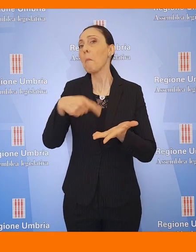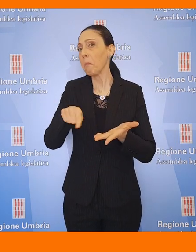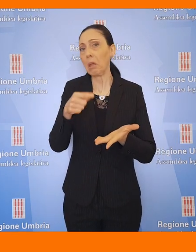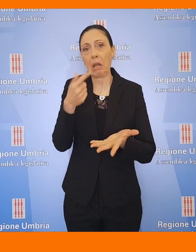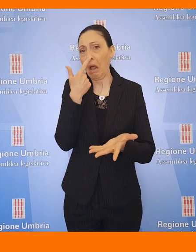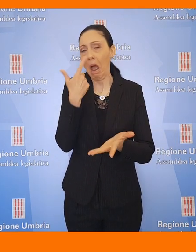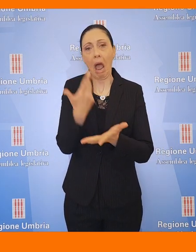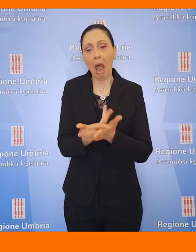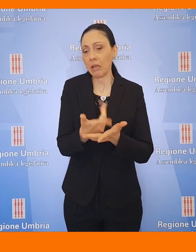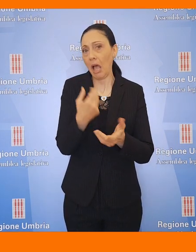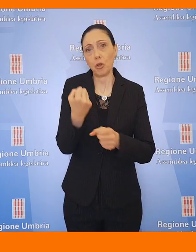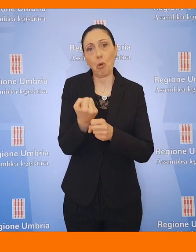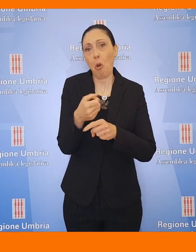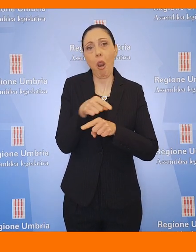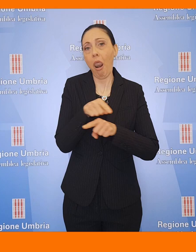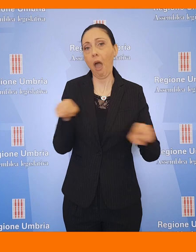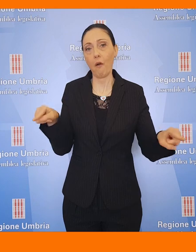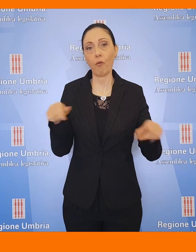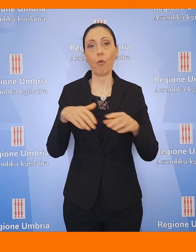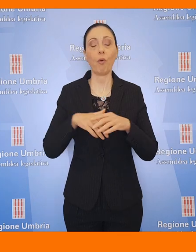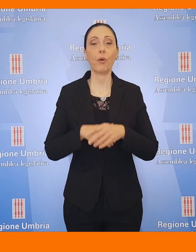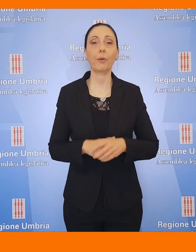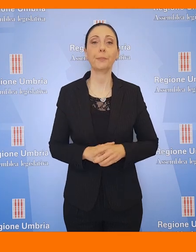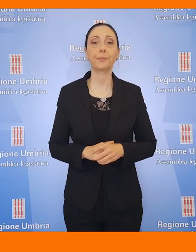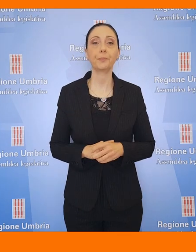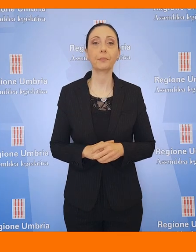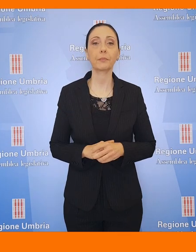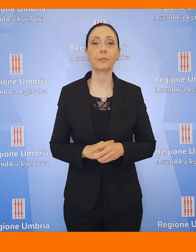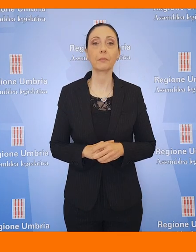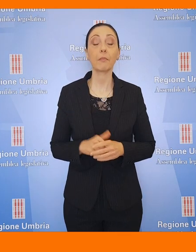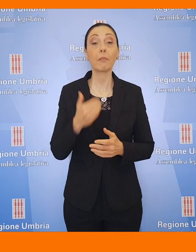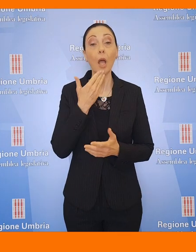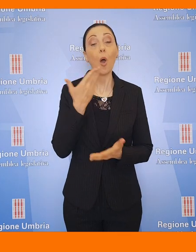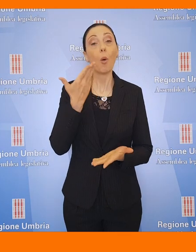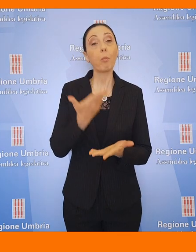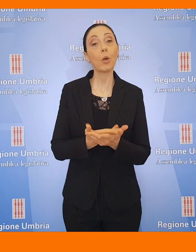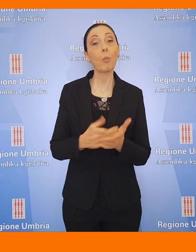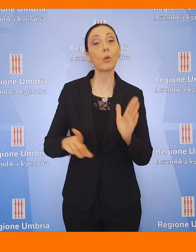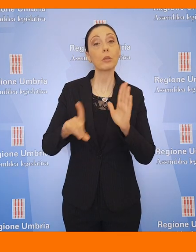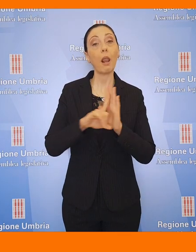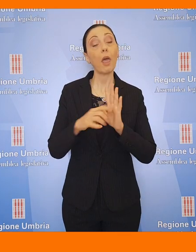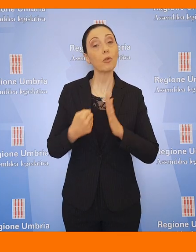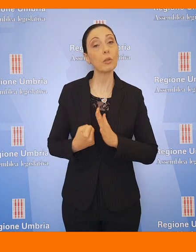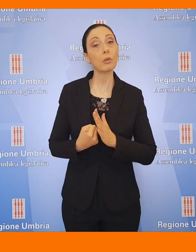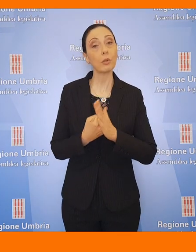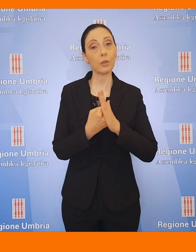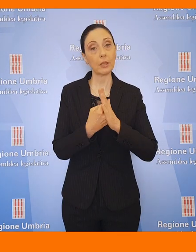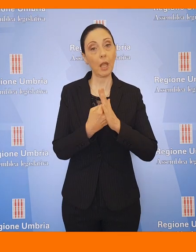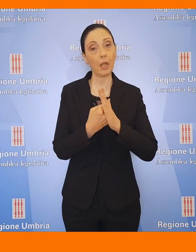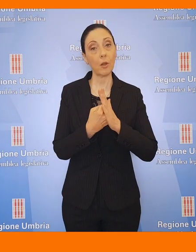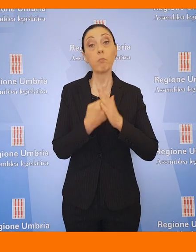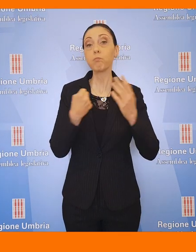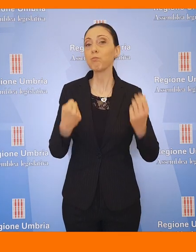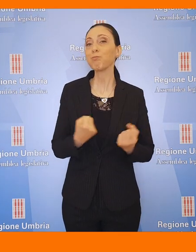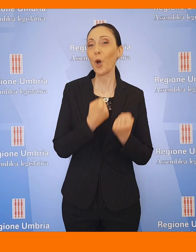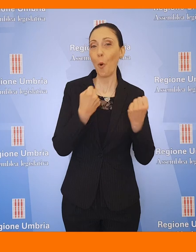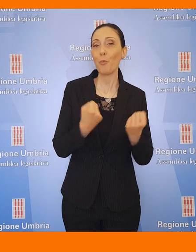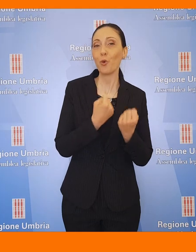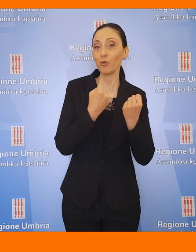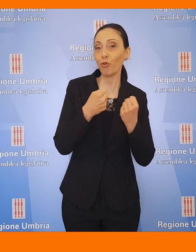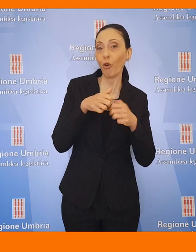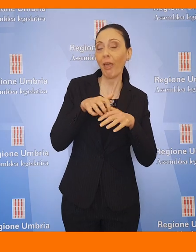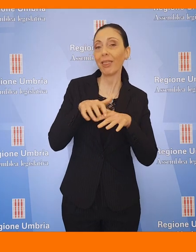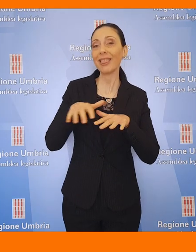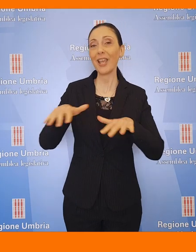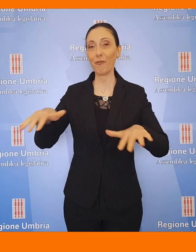per la generalità degli operatori. E una proposta di legge di sostegno della promozione e